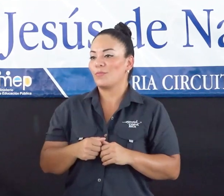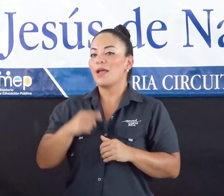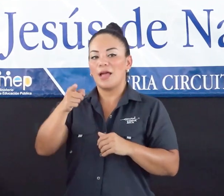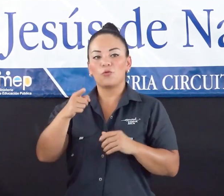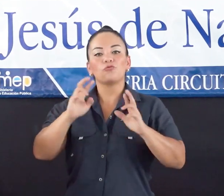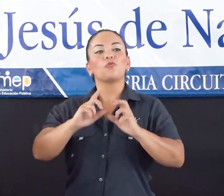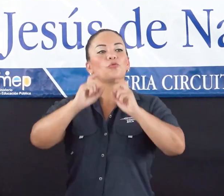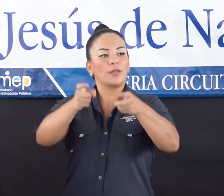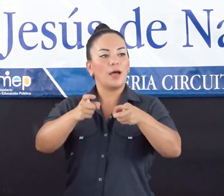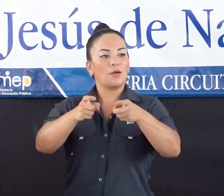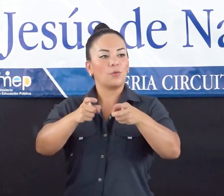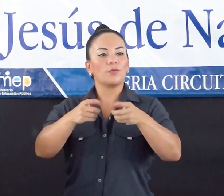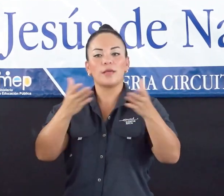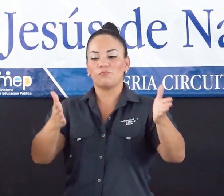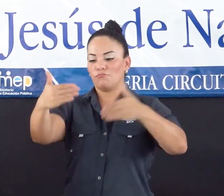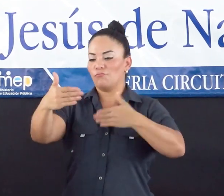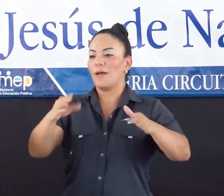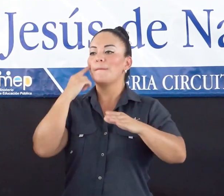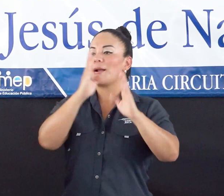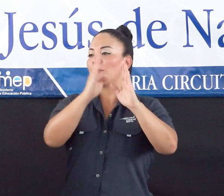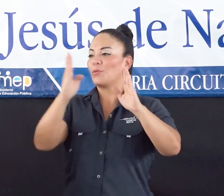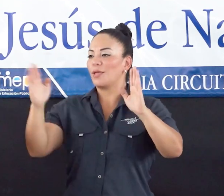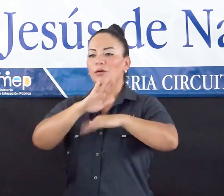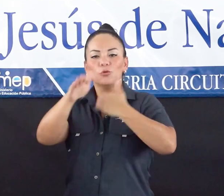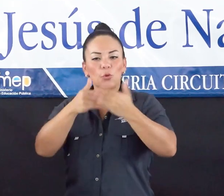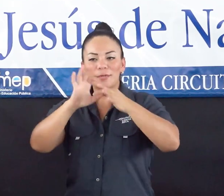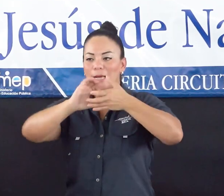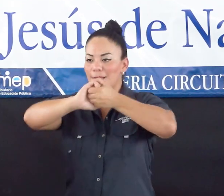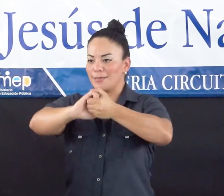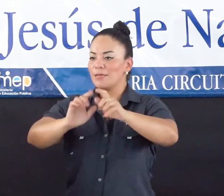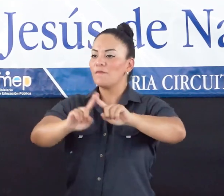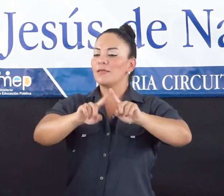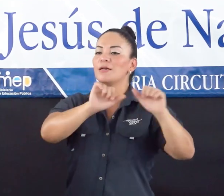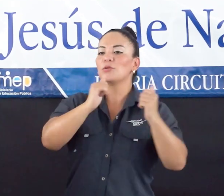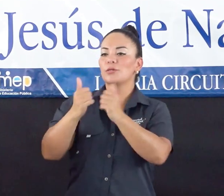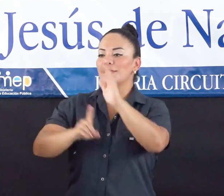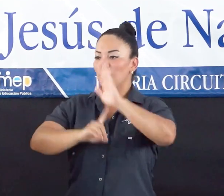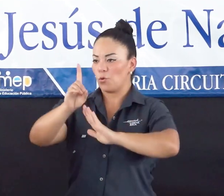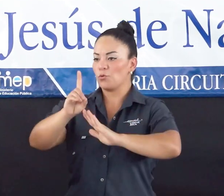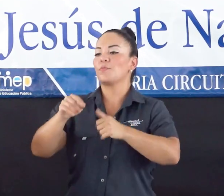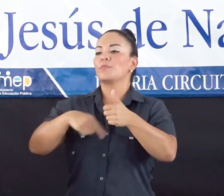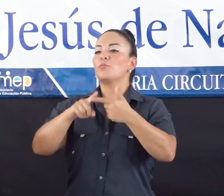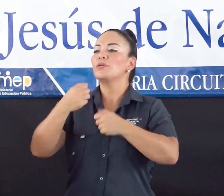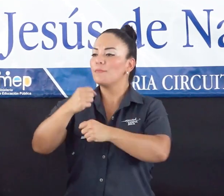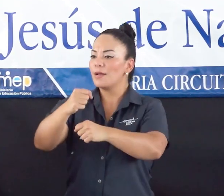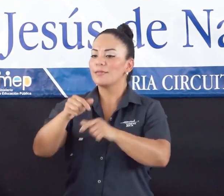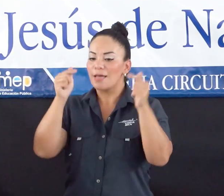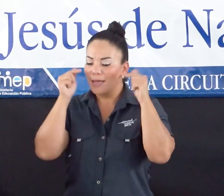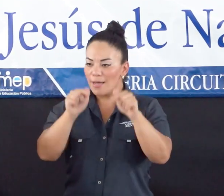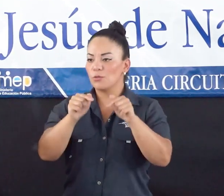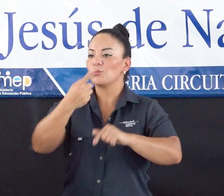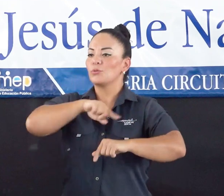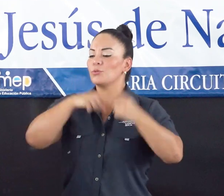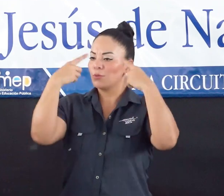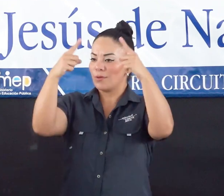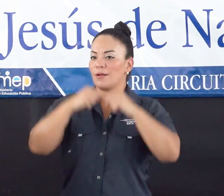contenedor para construir la biblioteca. Todas esas alianzas con asociaciones de desarrollo y municipalidad, eso es lo que va a hacer que